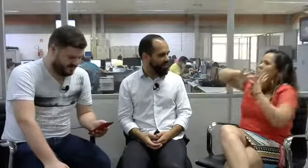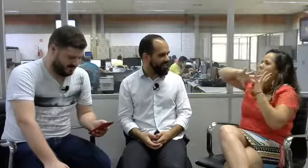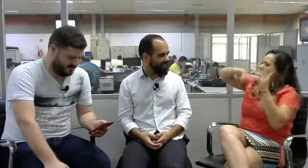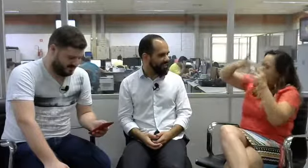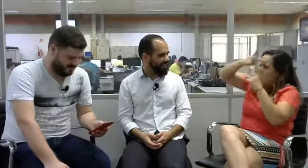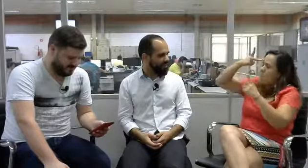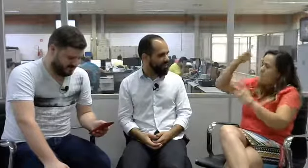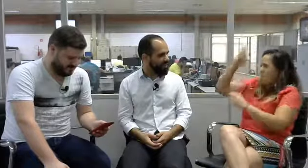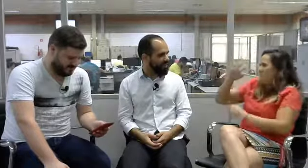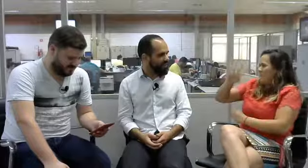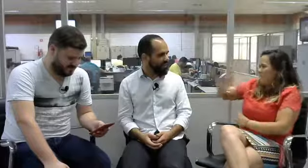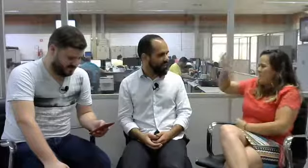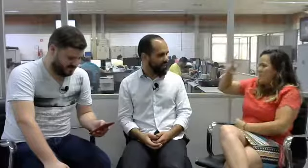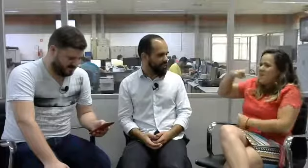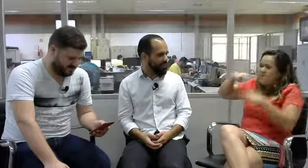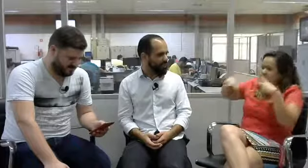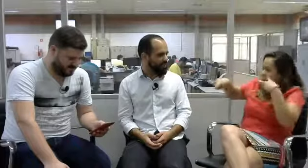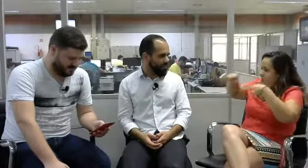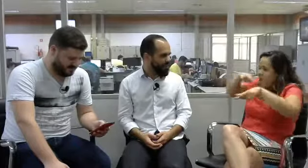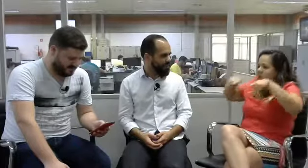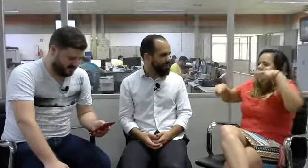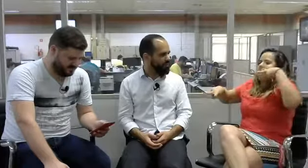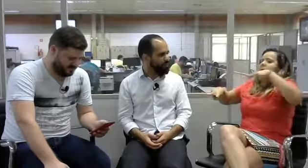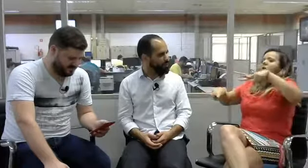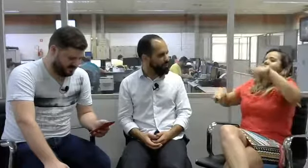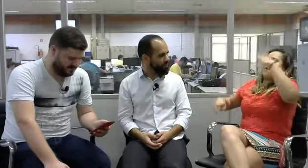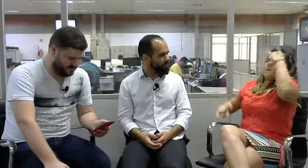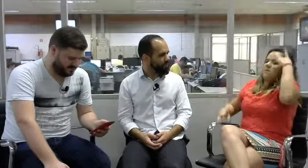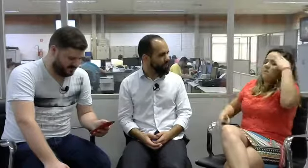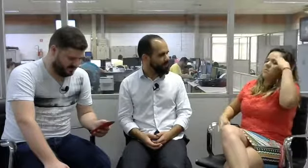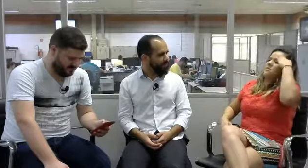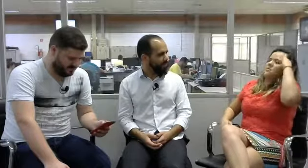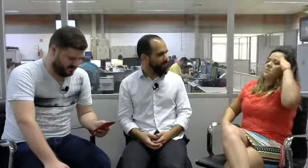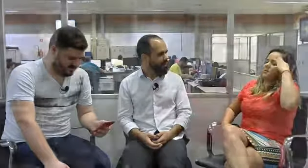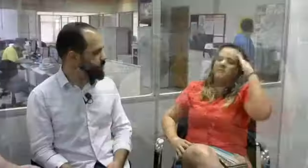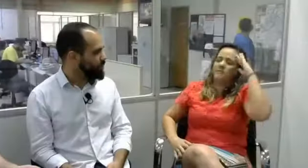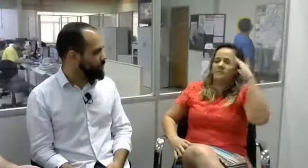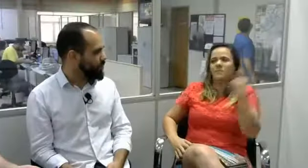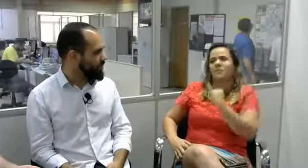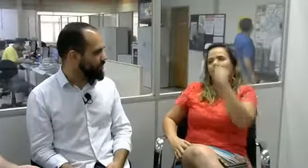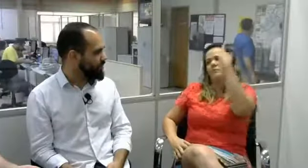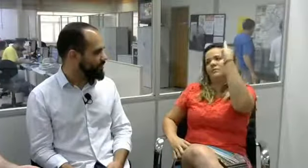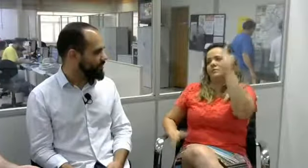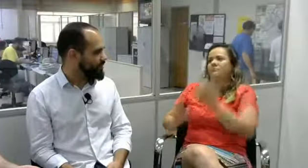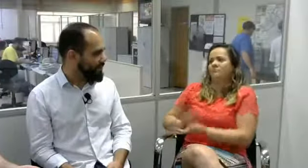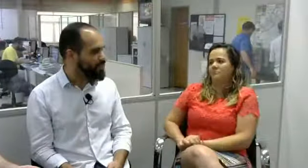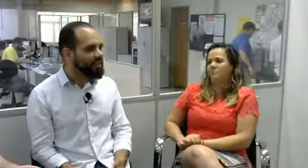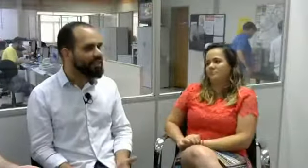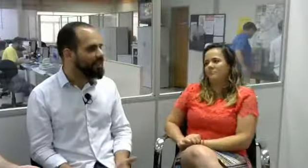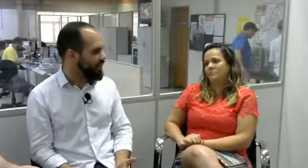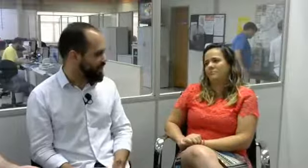essa questão, no Brasil e no mundo, as pessoas precisam entender isso.